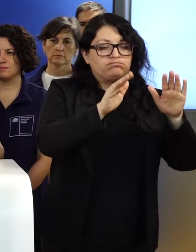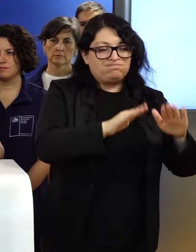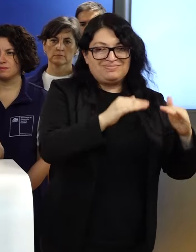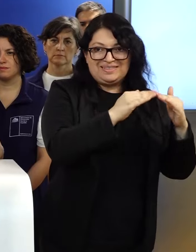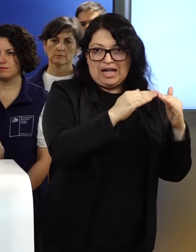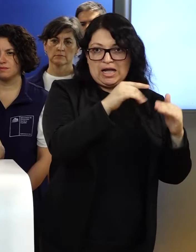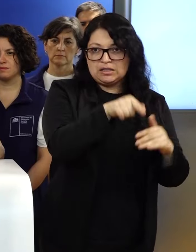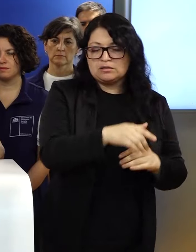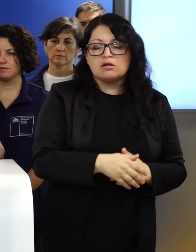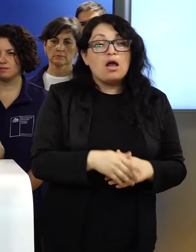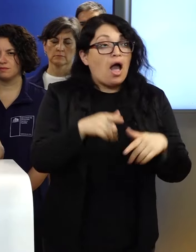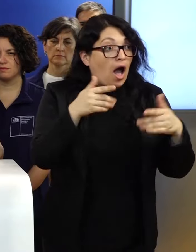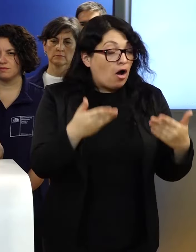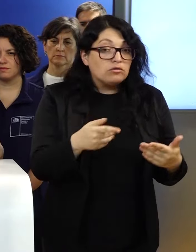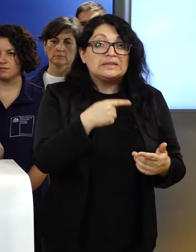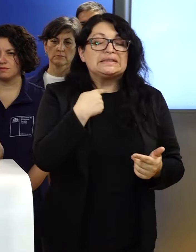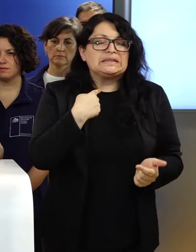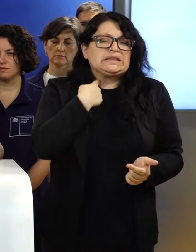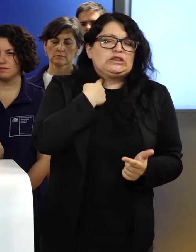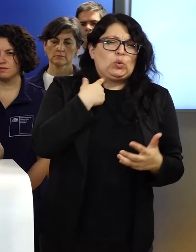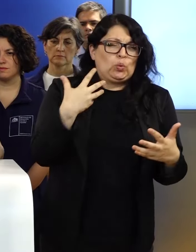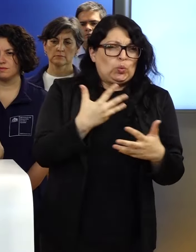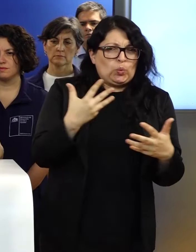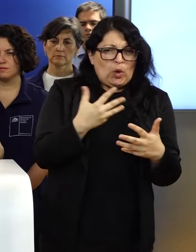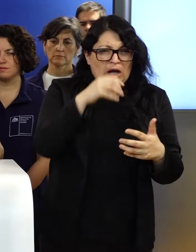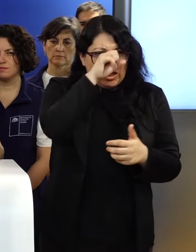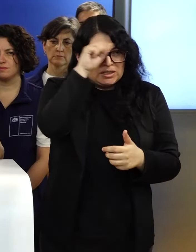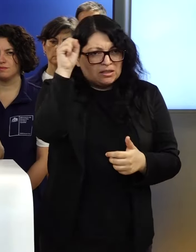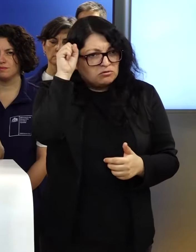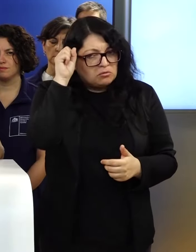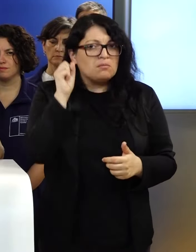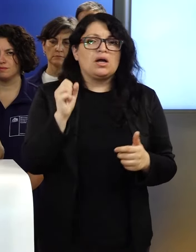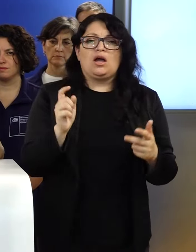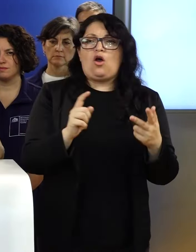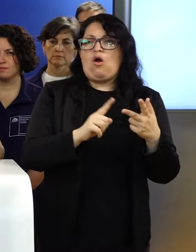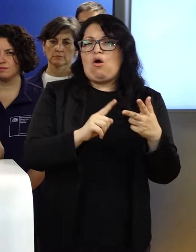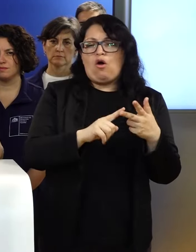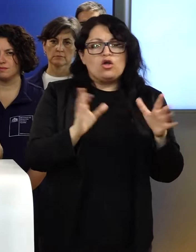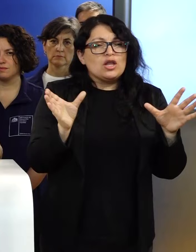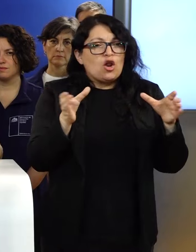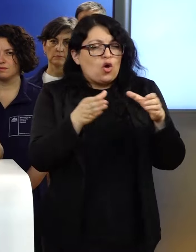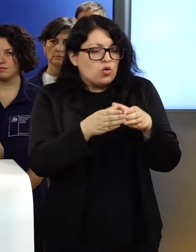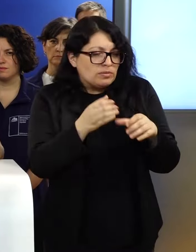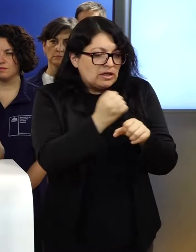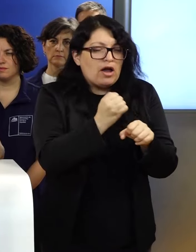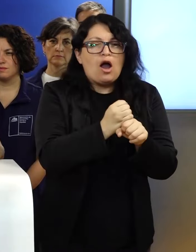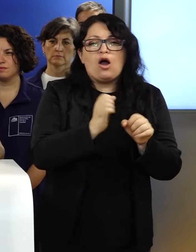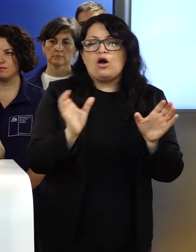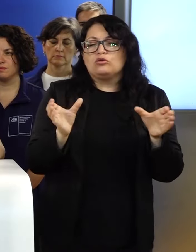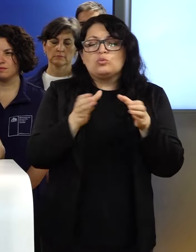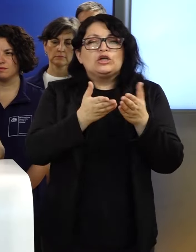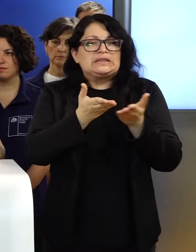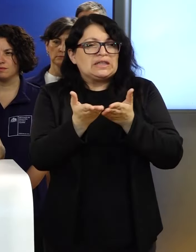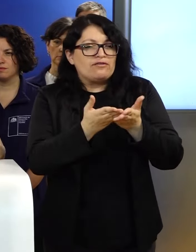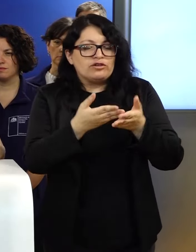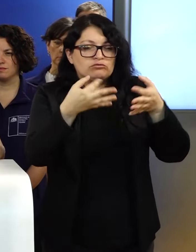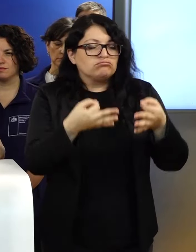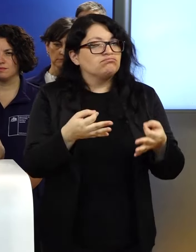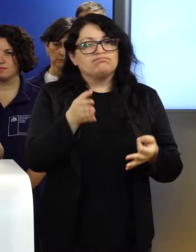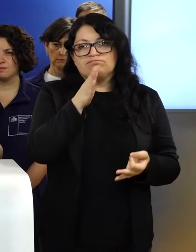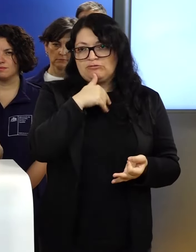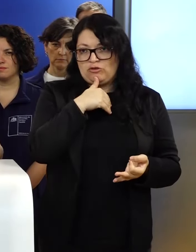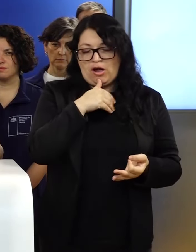heridos severos de bomberos ni de las brigadas y los servicios de seguridad, pero